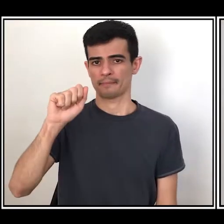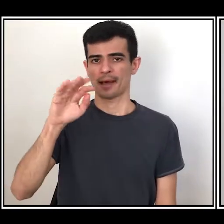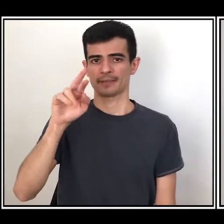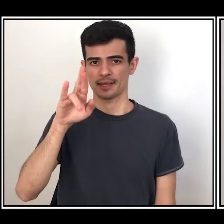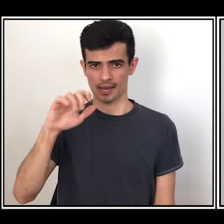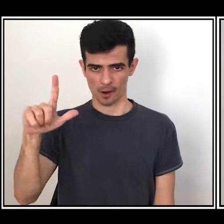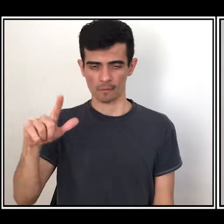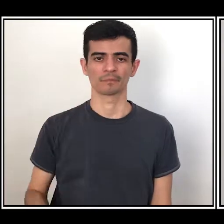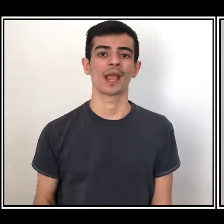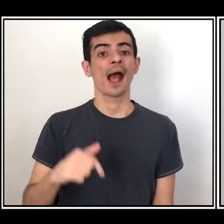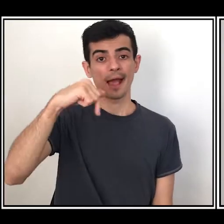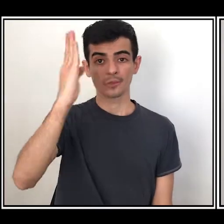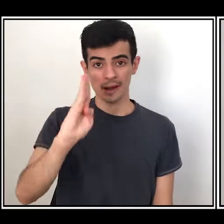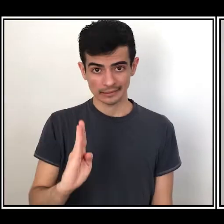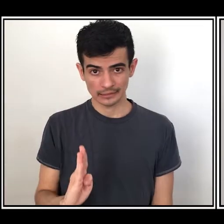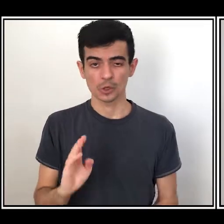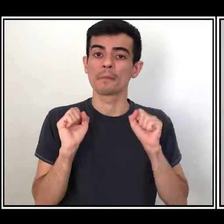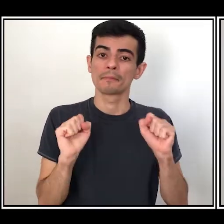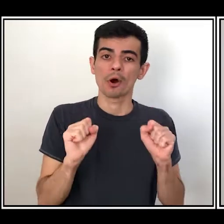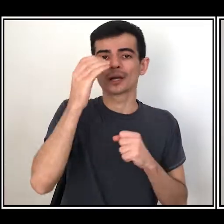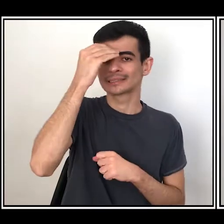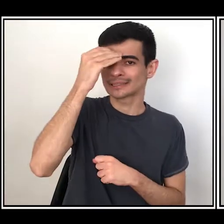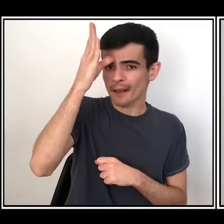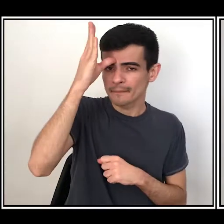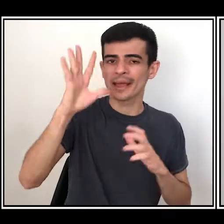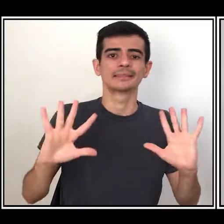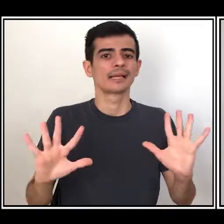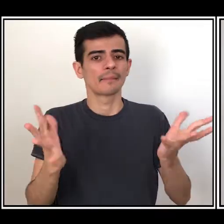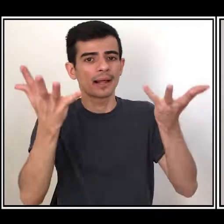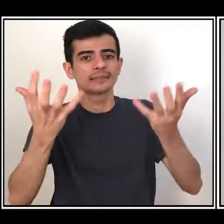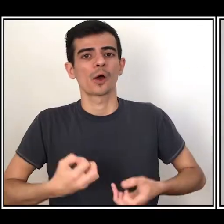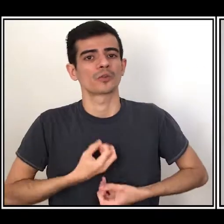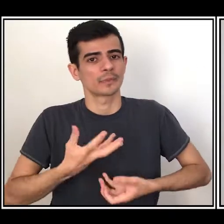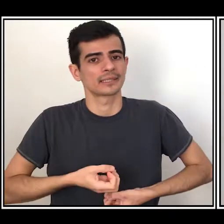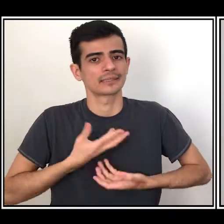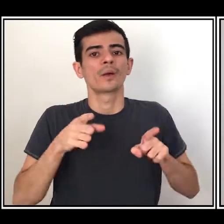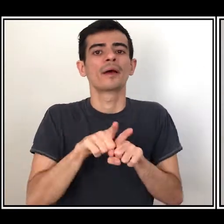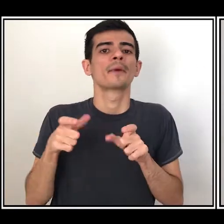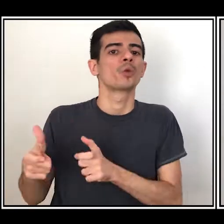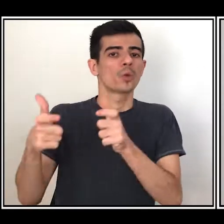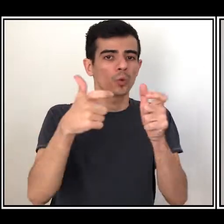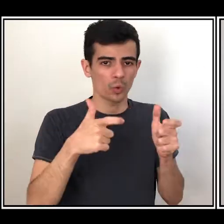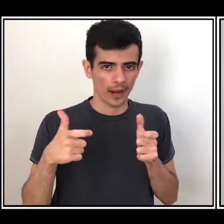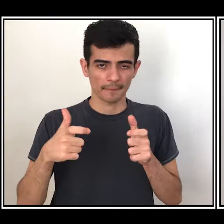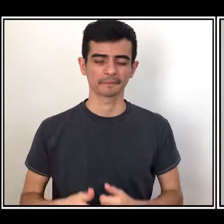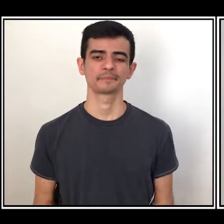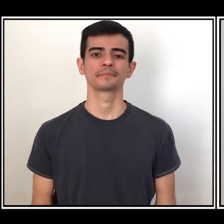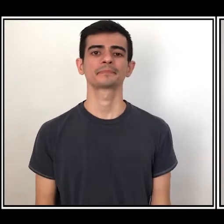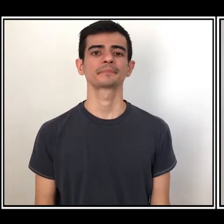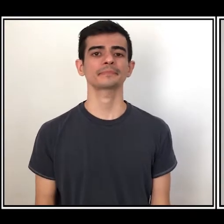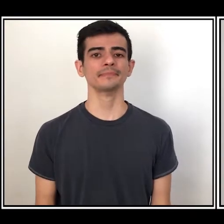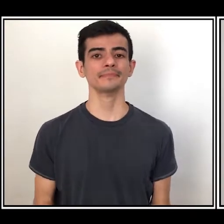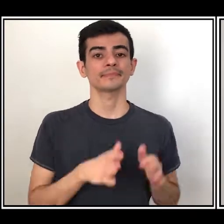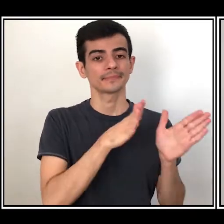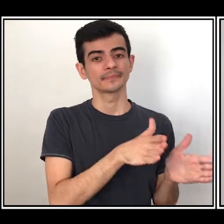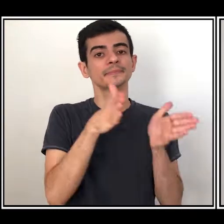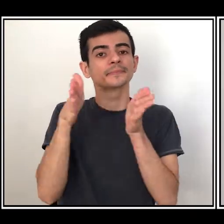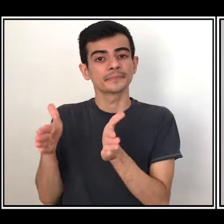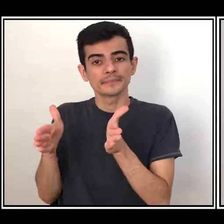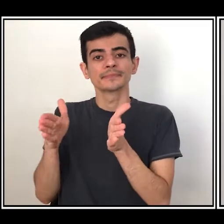Saberes, Celebração, Forma de Expressão e Lugares. Após isso, no processo de inventário,